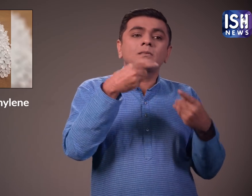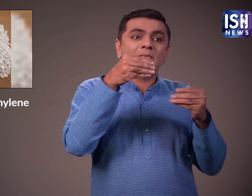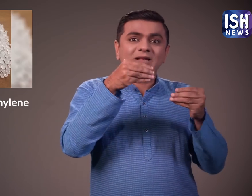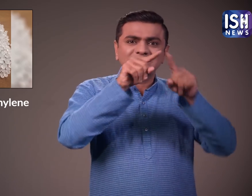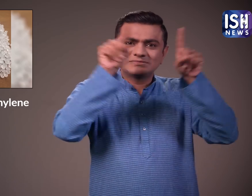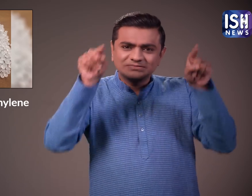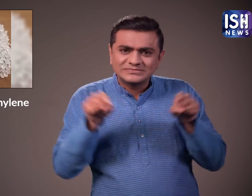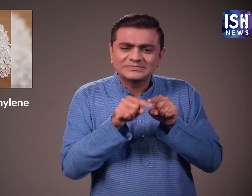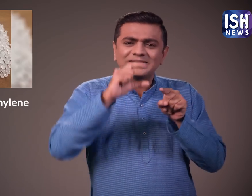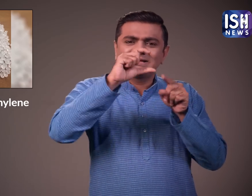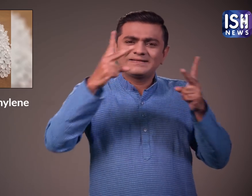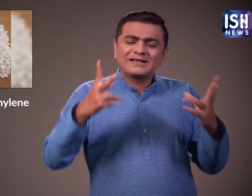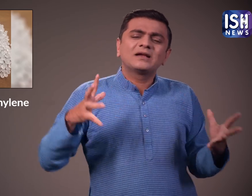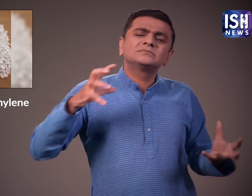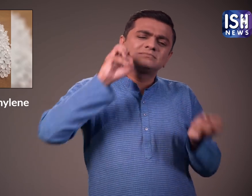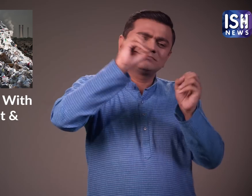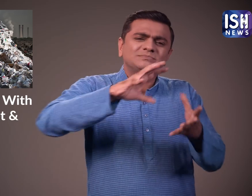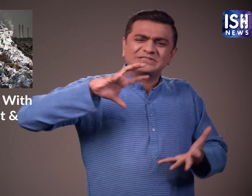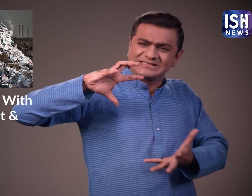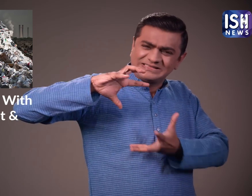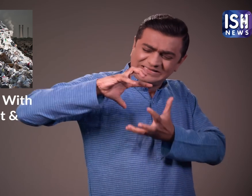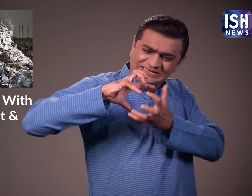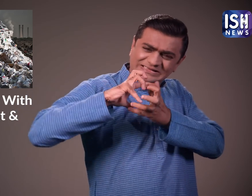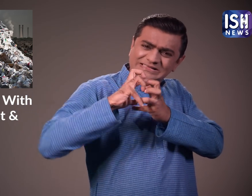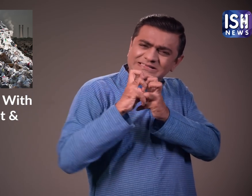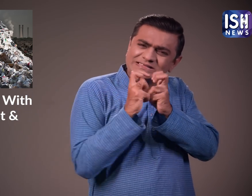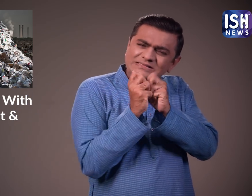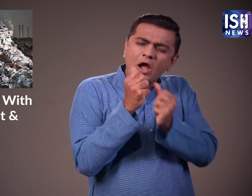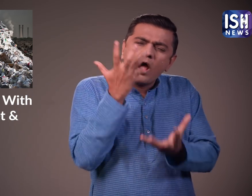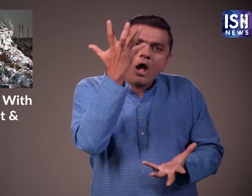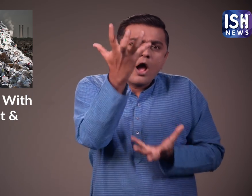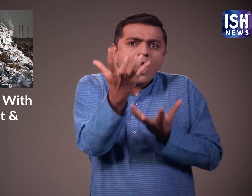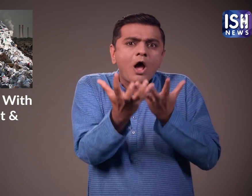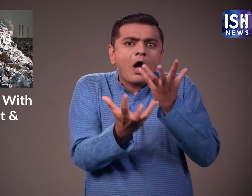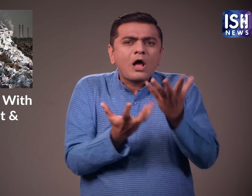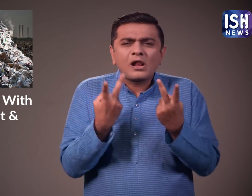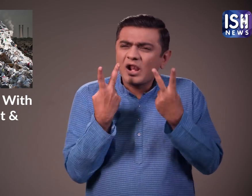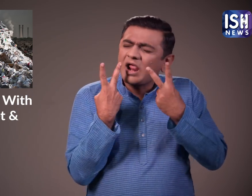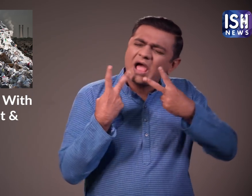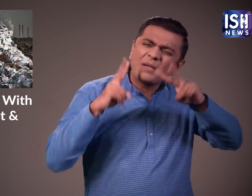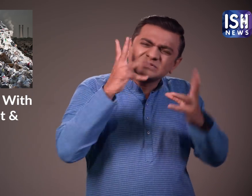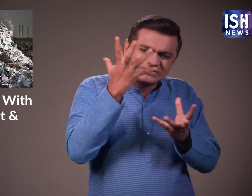इस प्रकार के प्लास्तिक का पुनर्विनी करन नहीं किया जा सकता